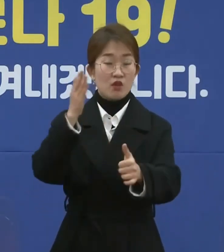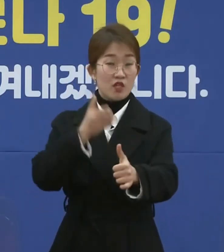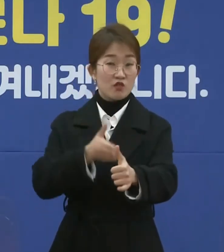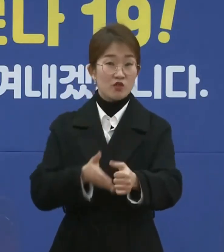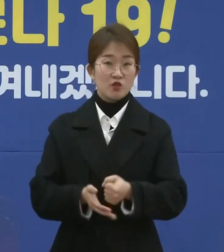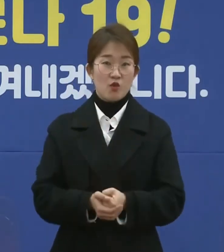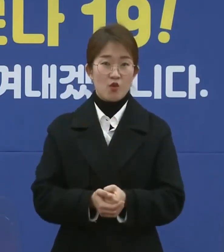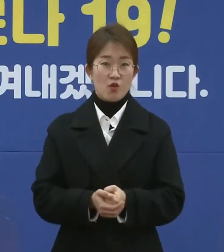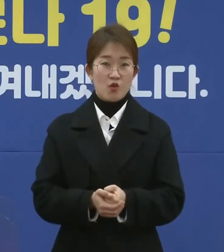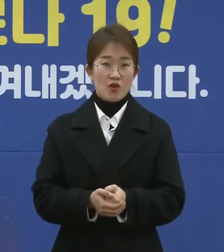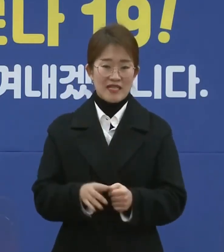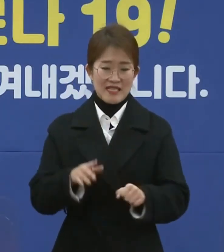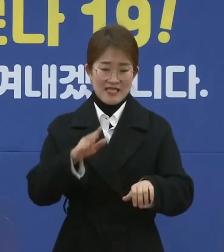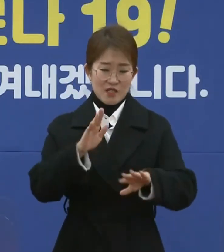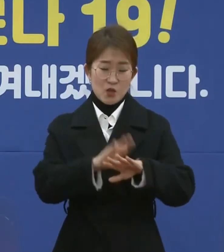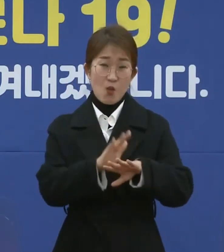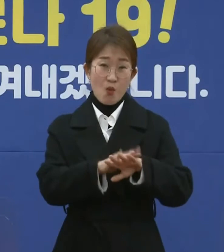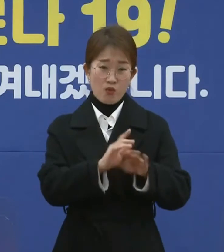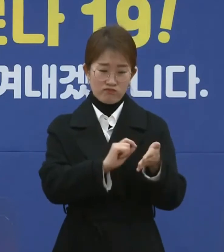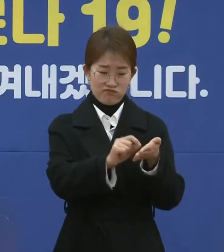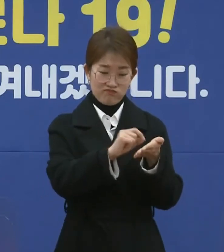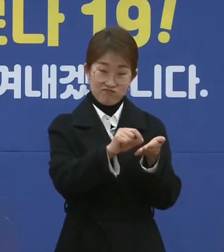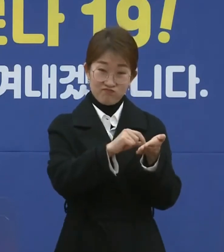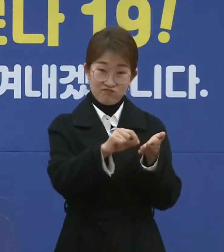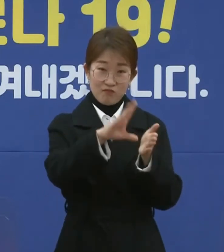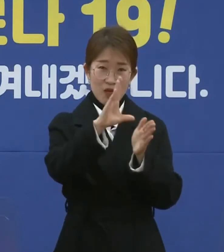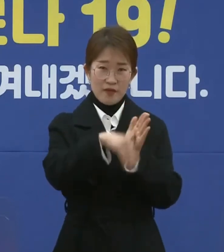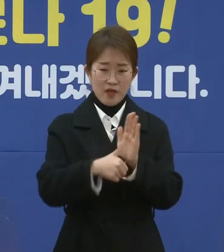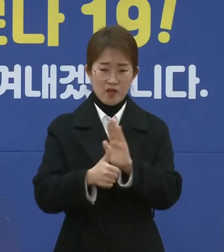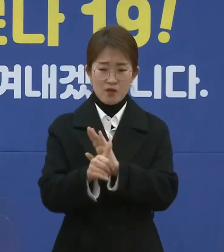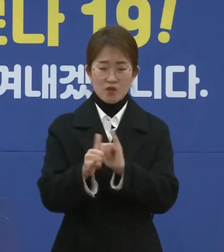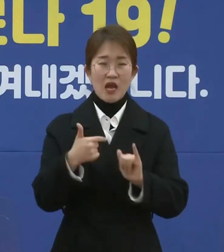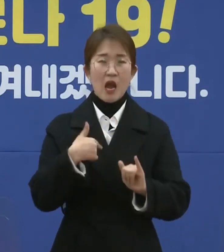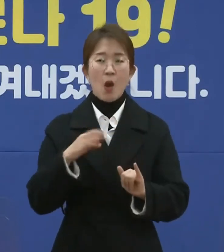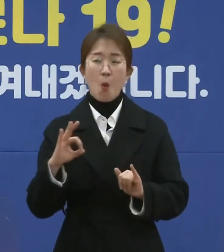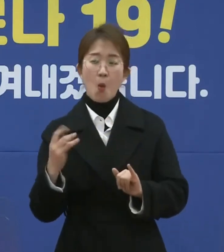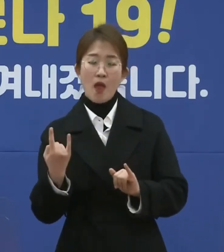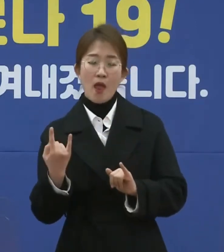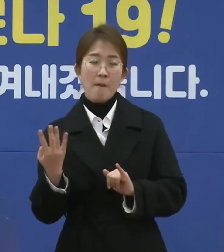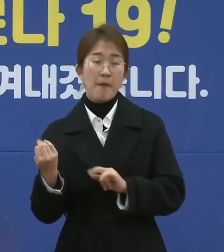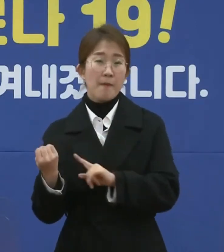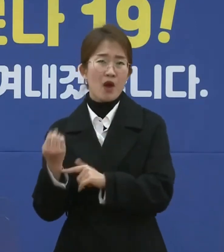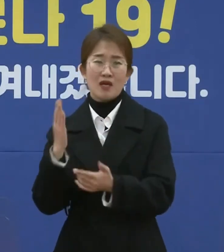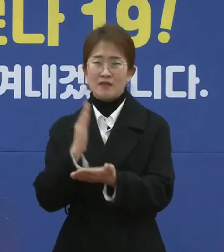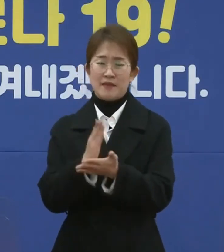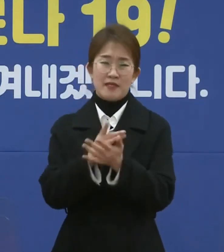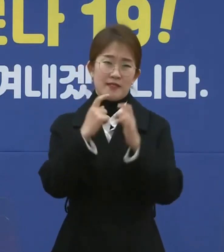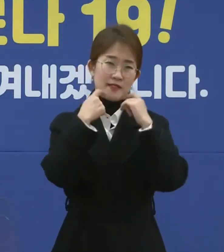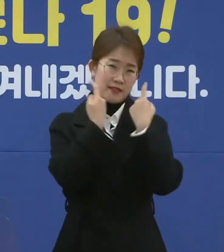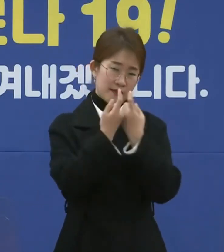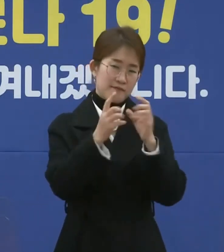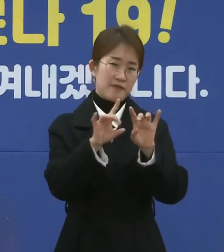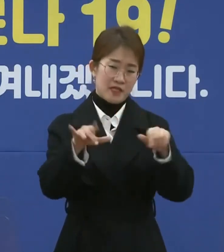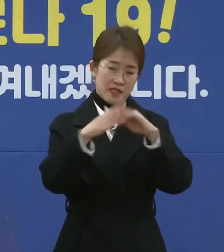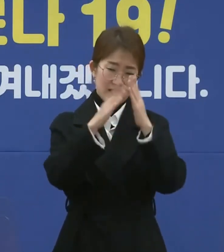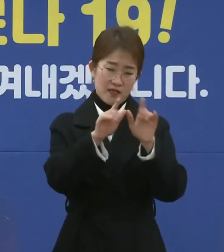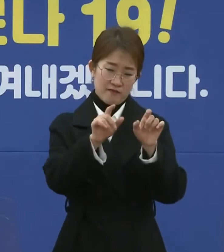수기명부 작성 시에도 대표자 1인이 아니라 개별적으로 작성을 해 주시기 바랍니다.